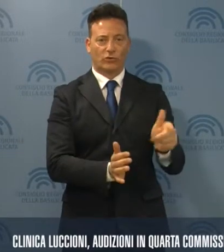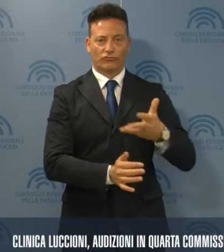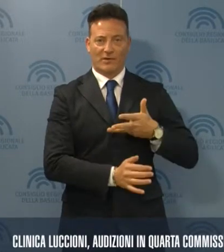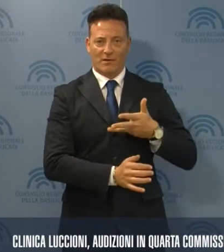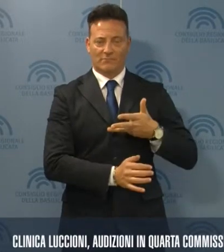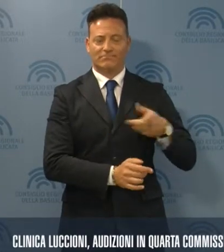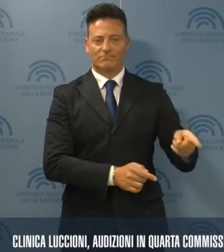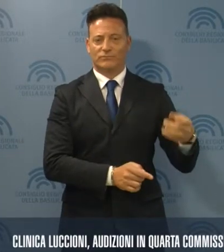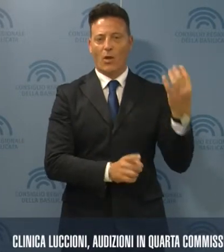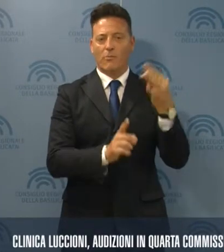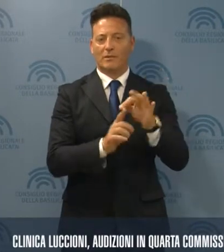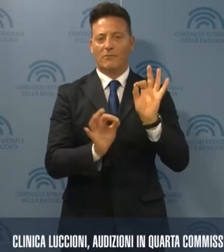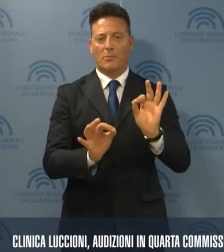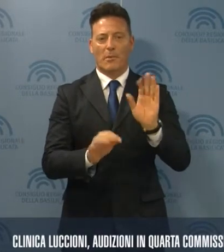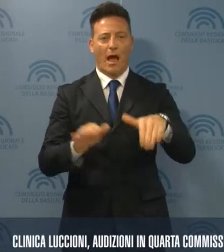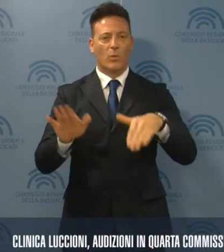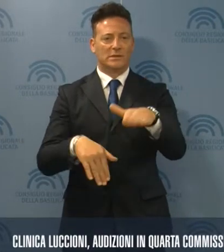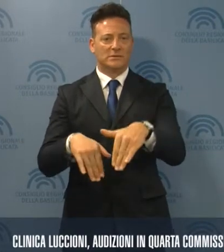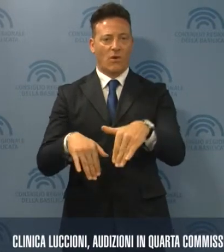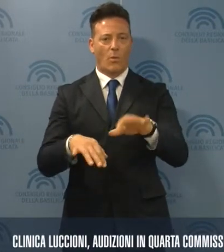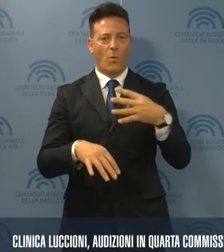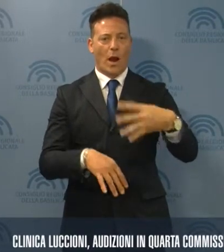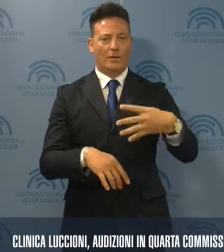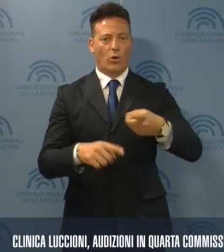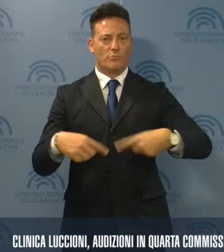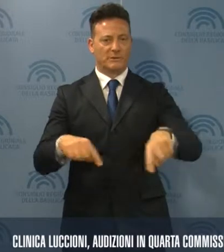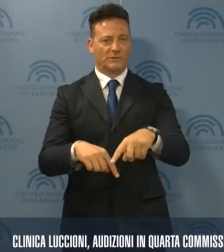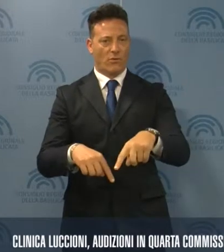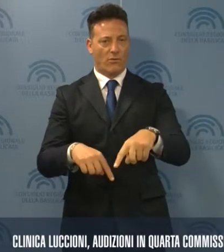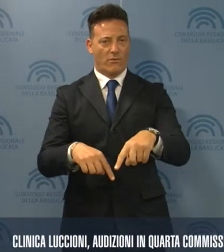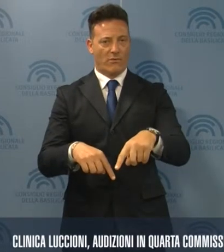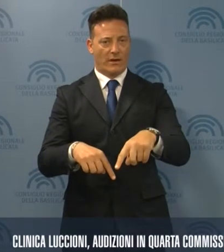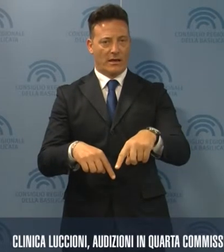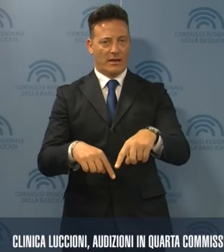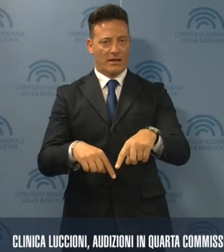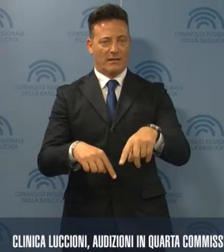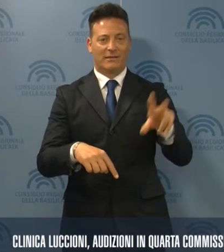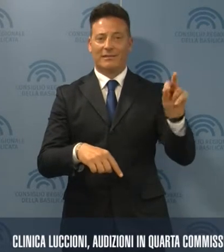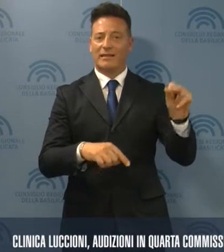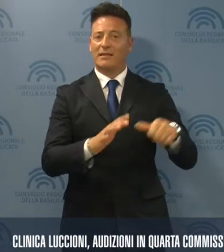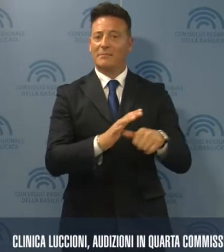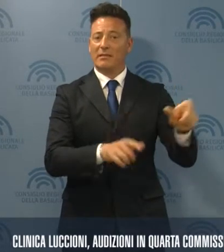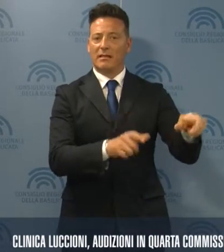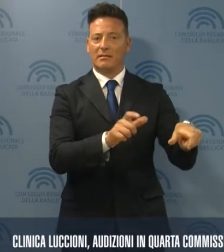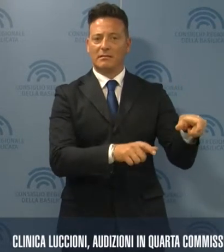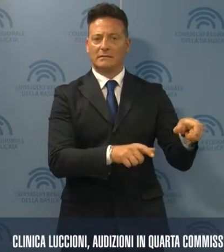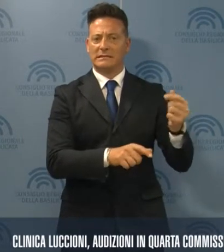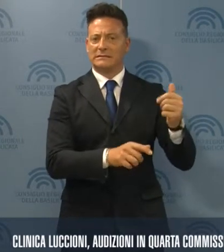stata al centro delle audizioni svolte in Quarta Commissione. Ai 30 lavoratori senza stipendio da